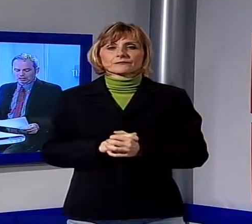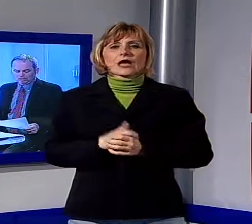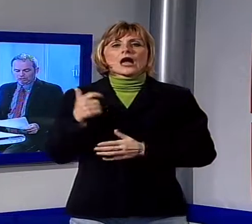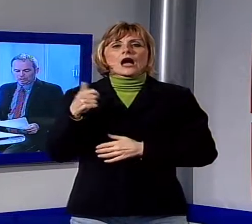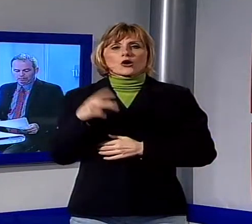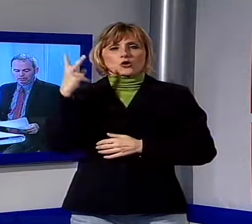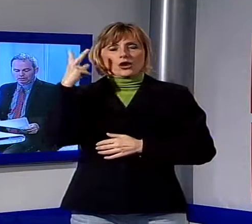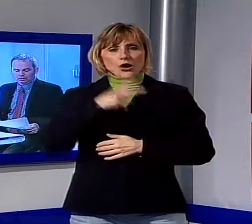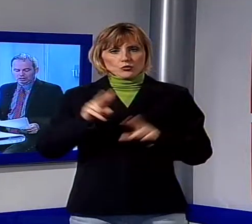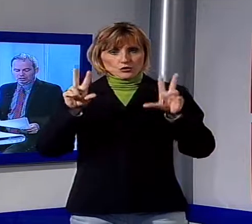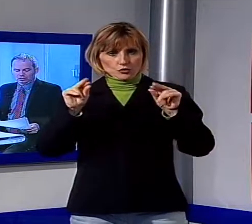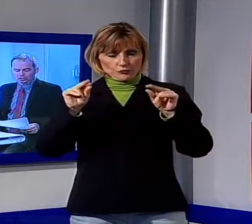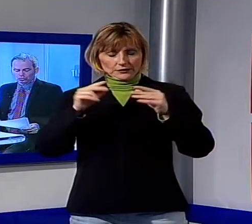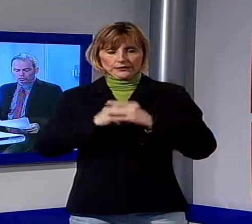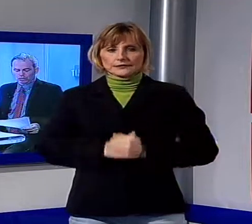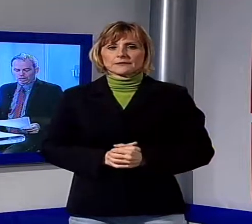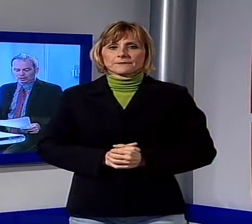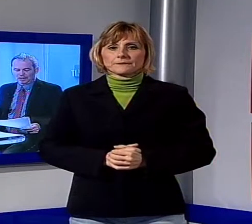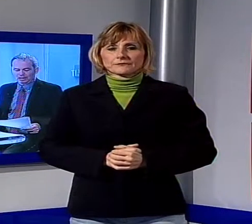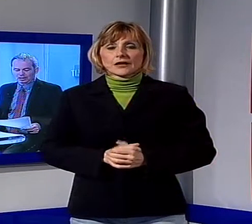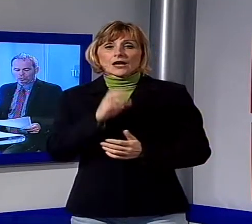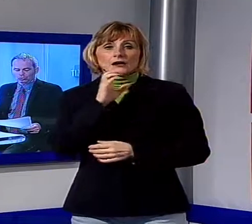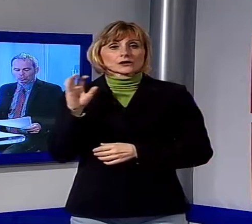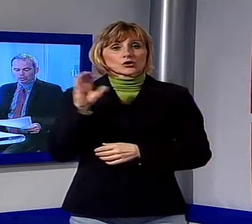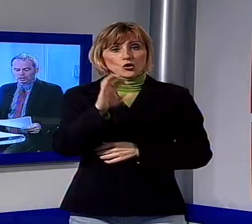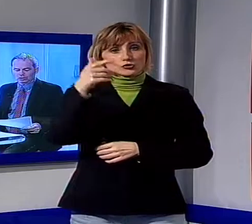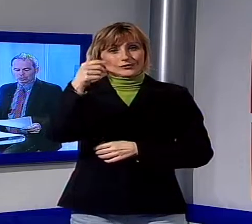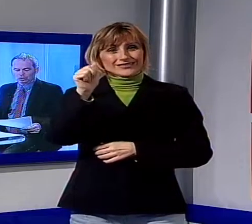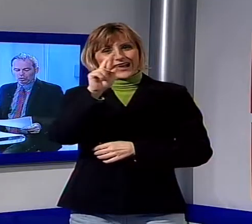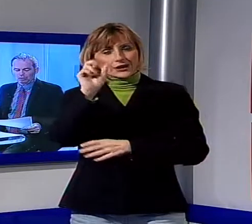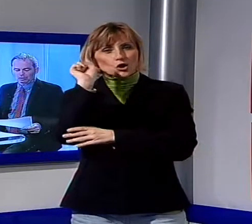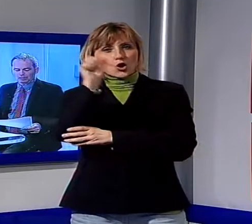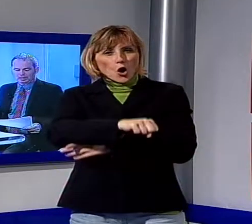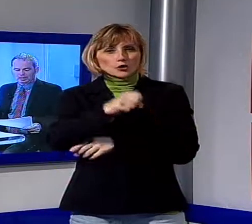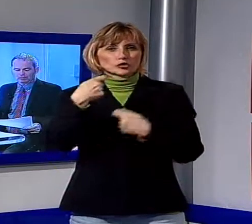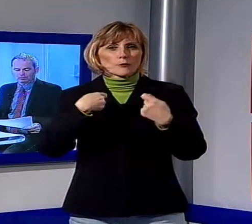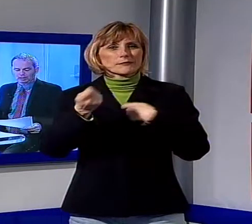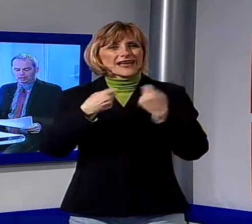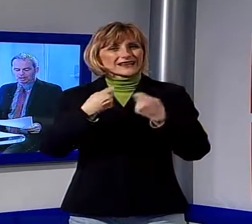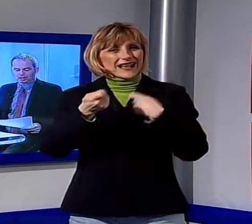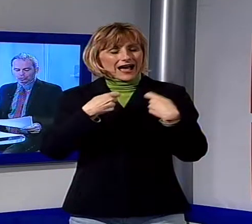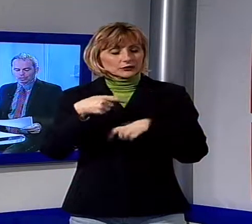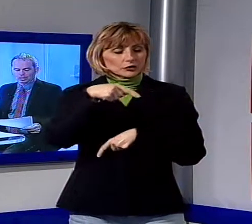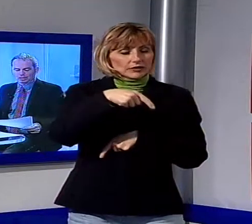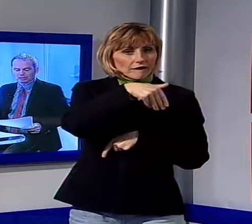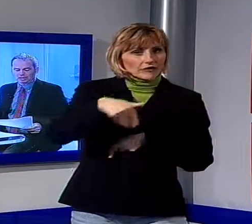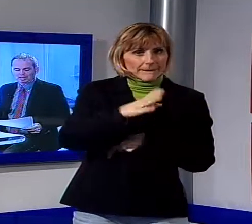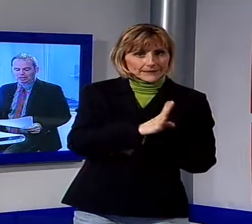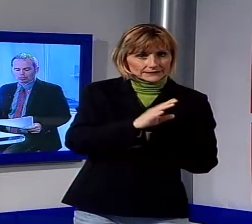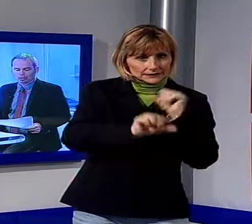tramonta l'ipotesi del ricorso al TAR contro il trasloco del mercato da via dei bacchettoni all'etagliato, ha